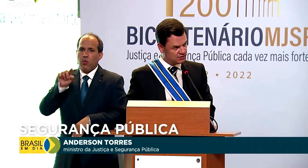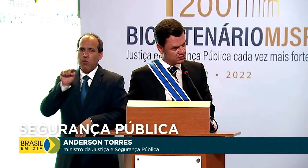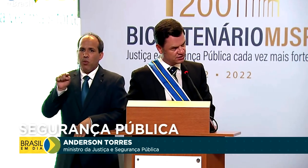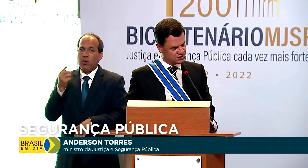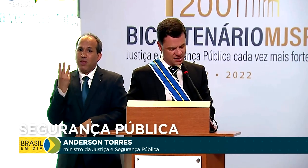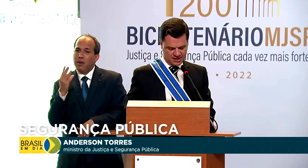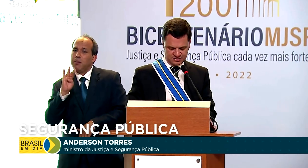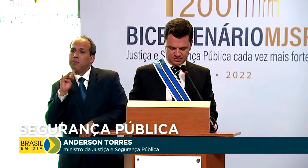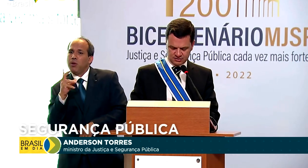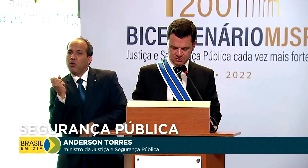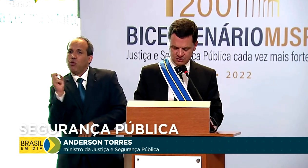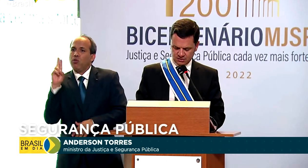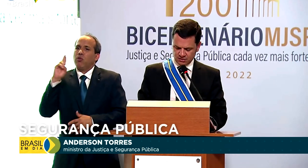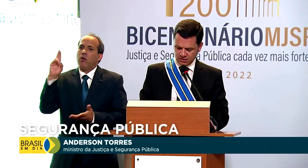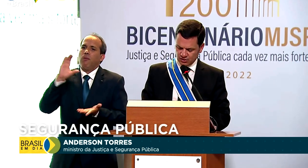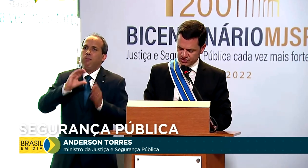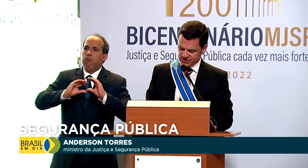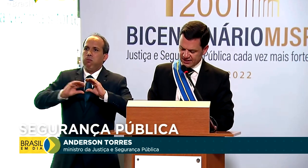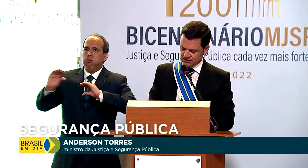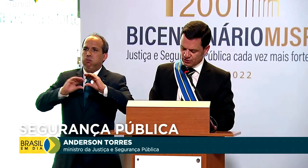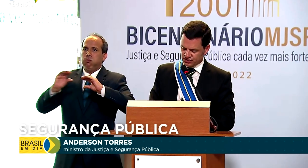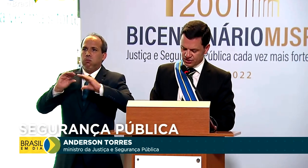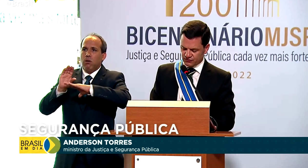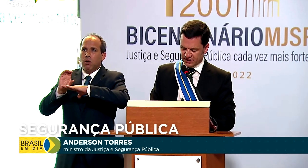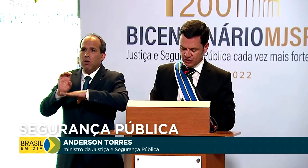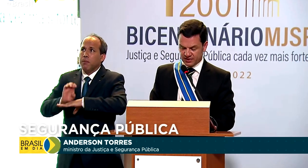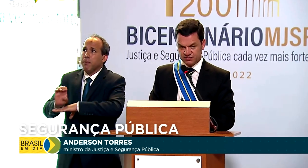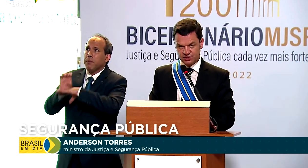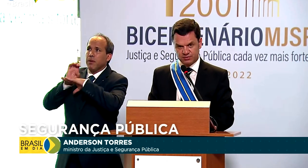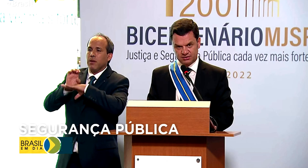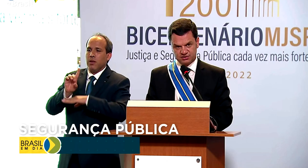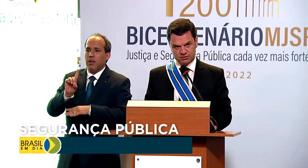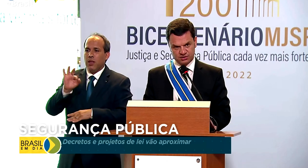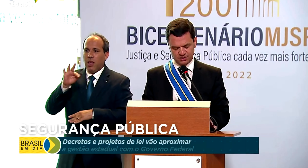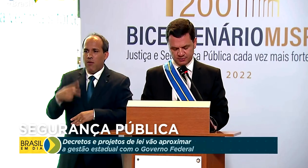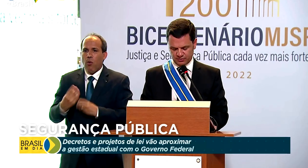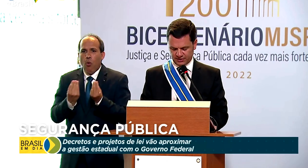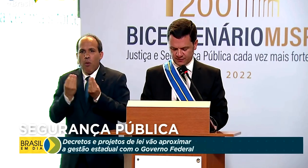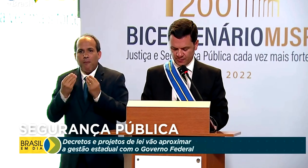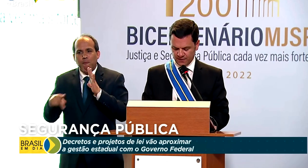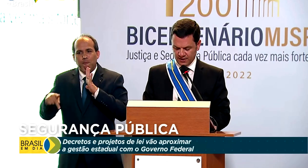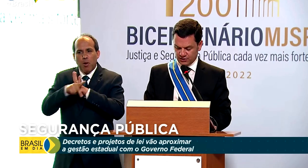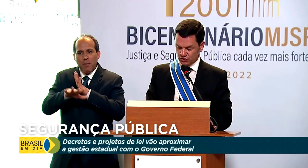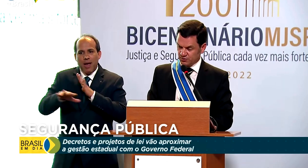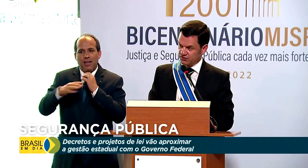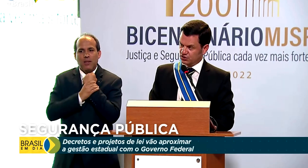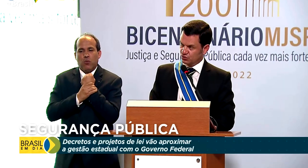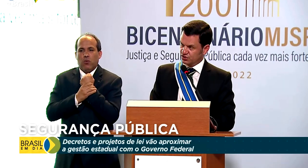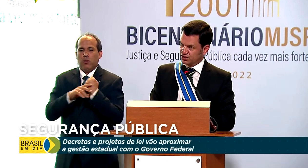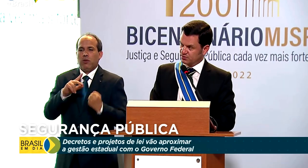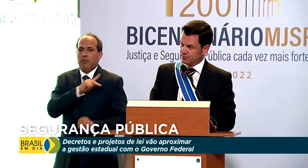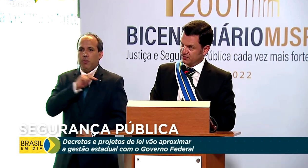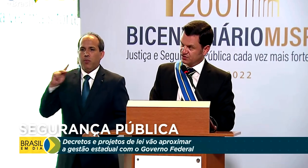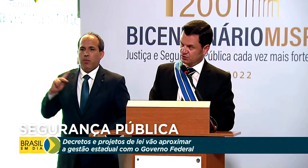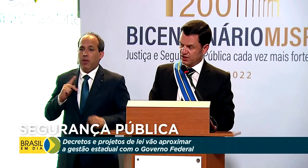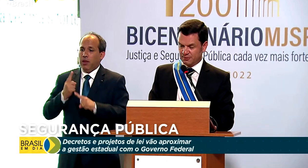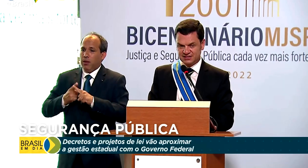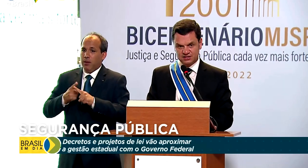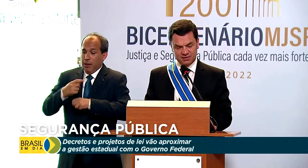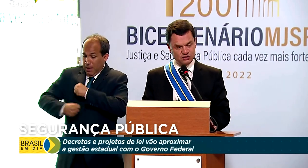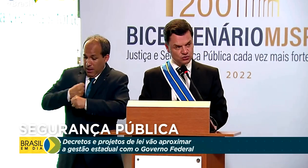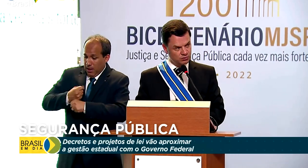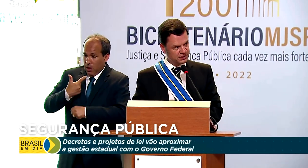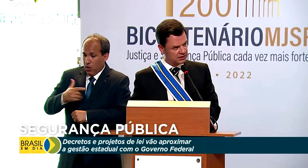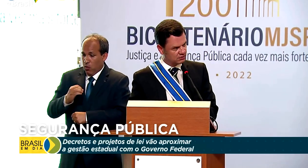bilhões de reais aos estados e ao Distrito Federal para investimento em segurança pública. Em 2022, temos a previsão de